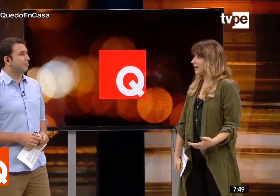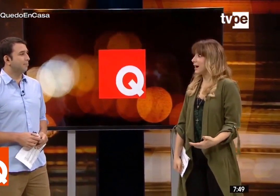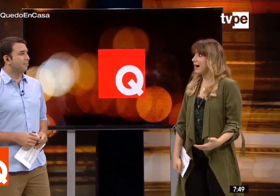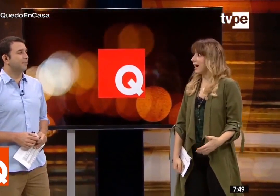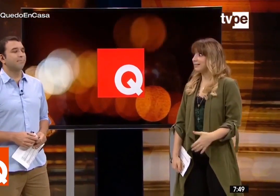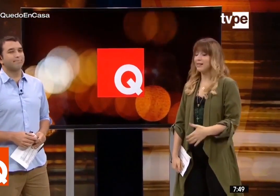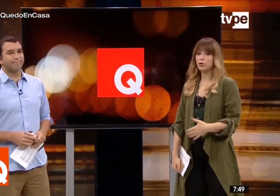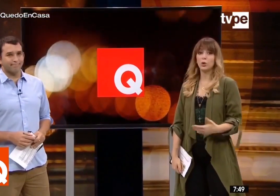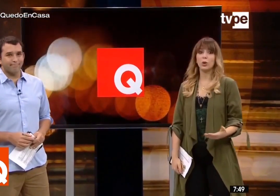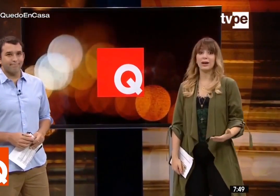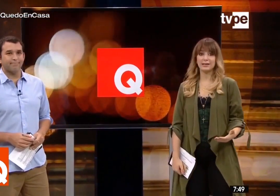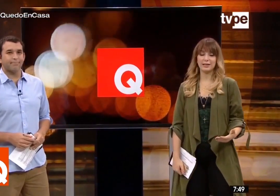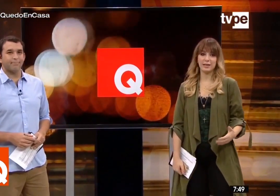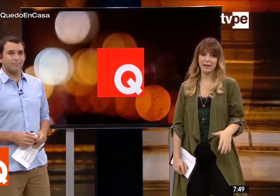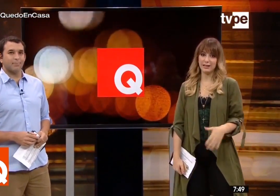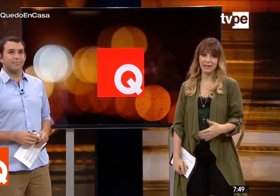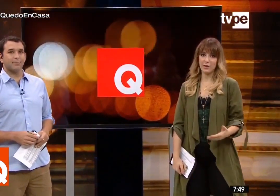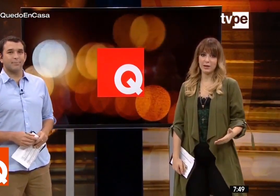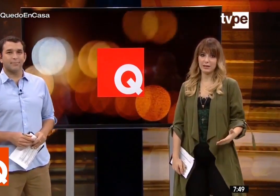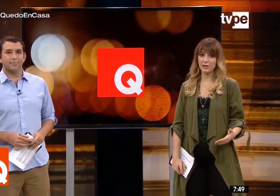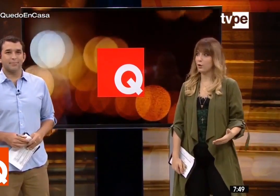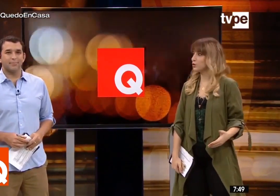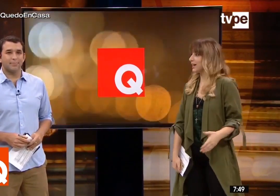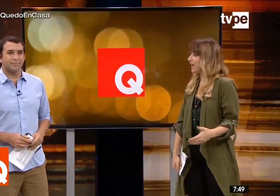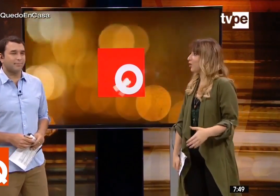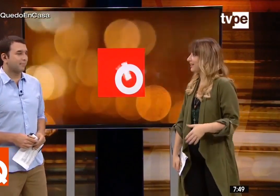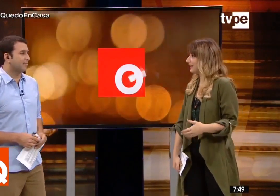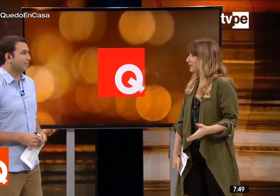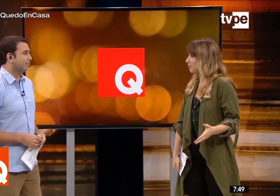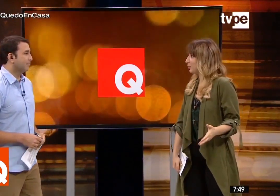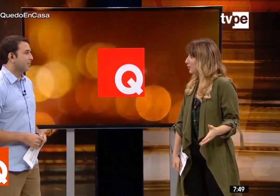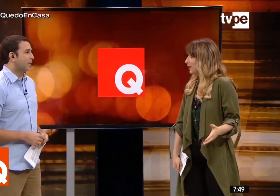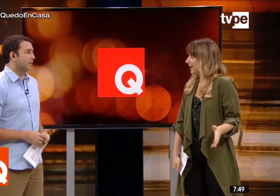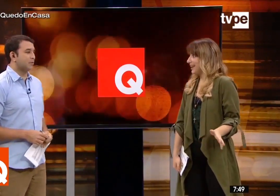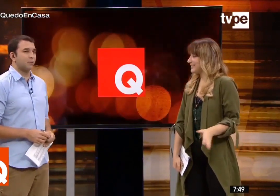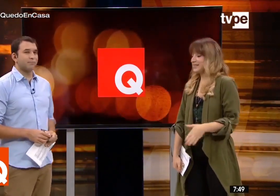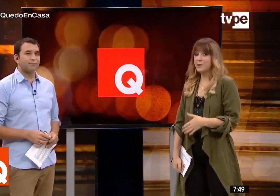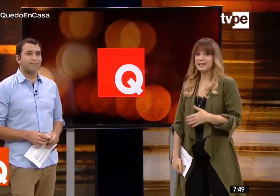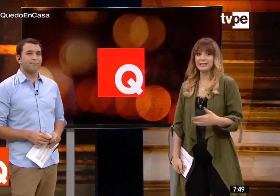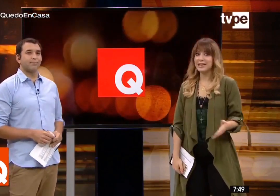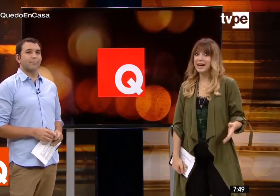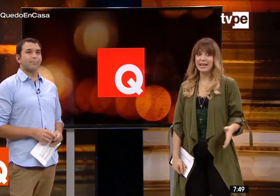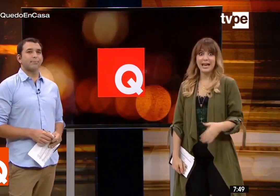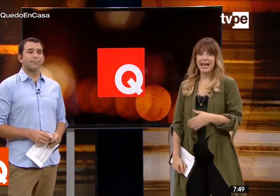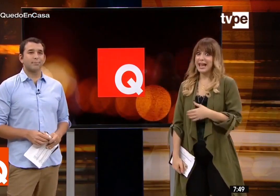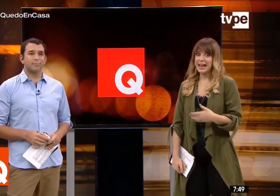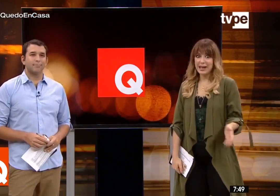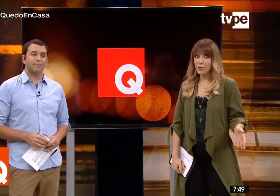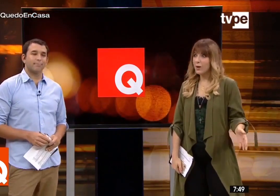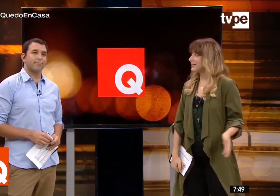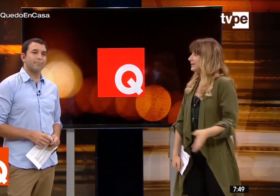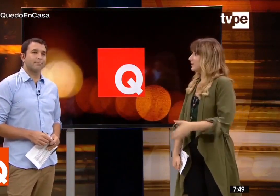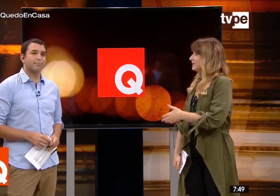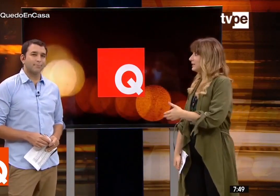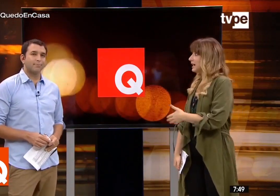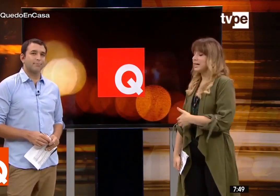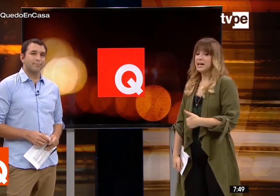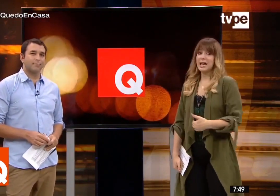que llega a tantos lugares y de maneras tan diversas. Si hay algo que tiene TV Perú es diversidad en lenguas, diversidad